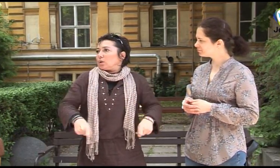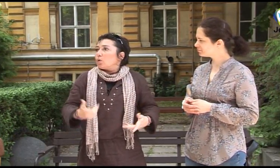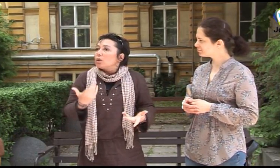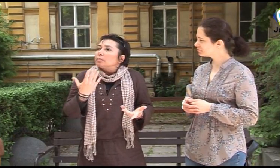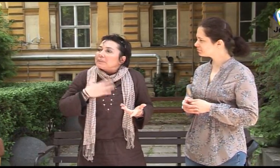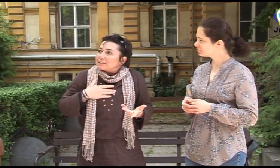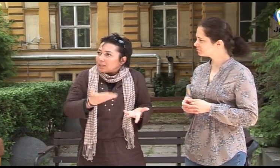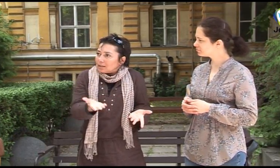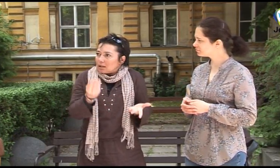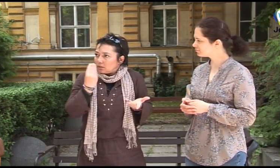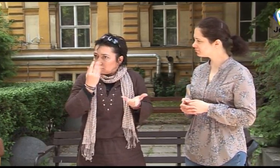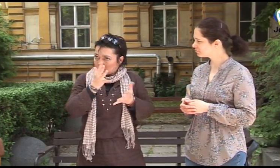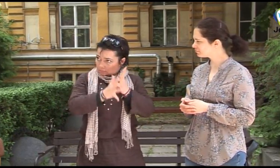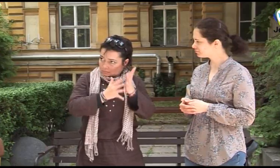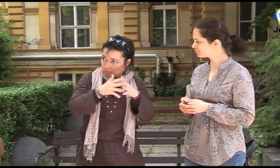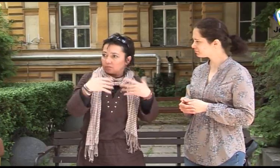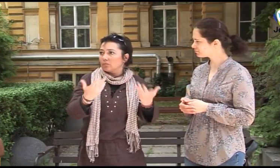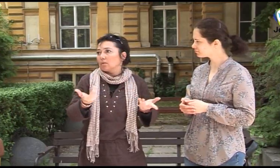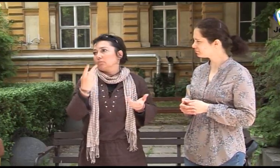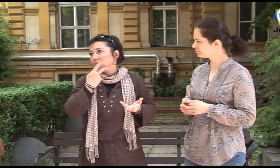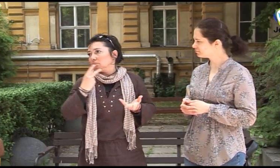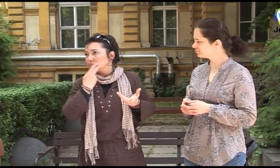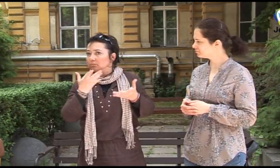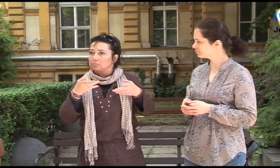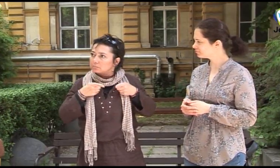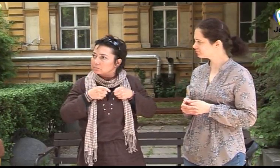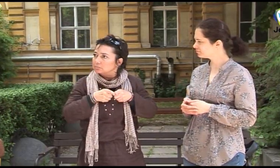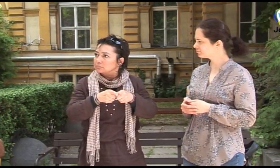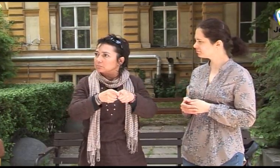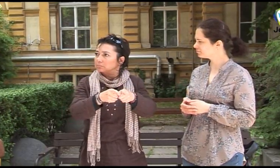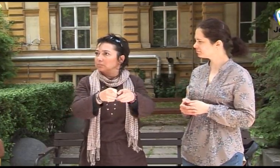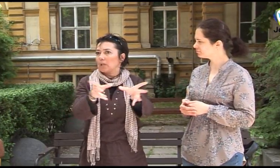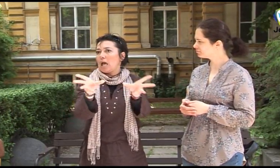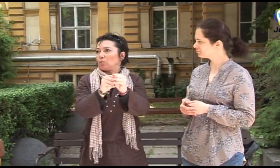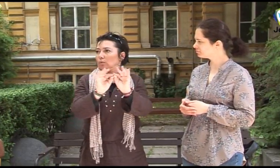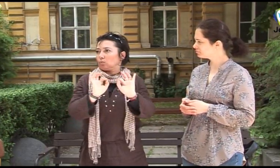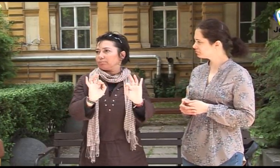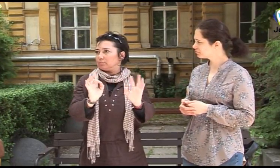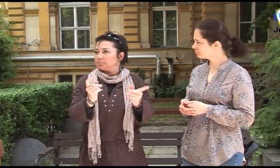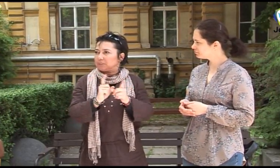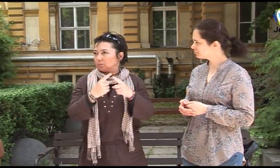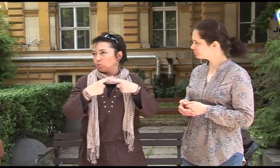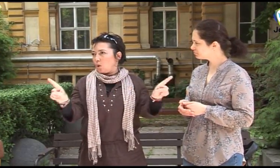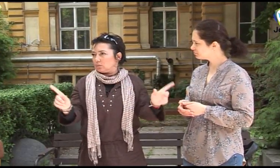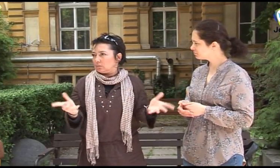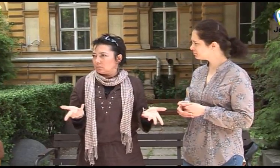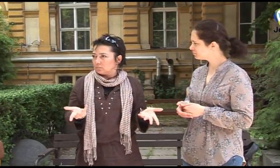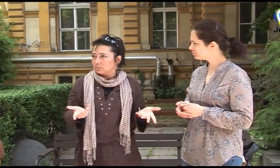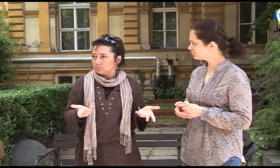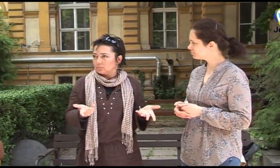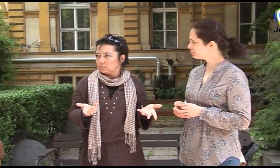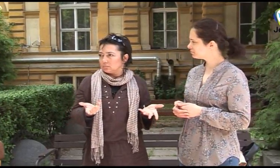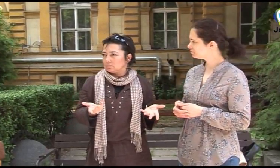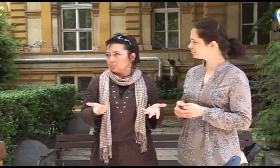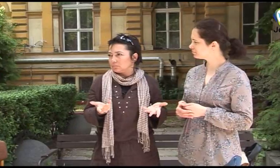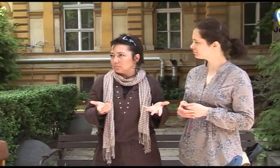és ezért volt ez a bilingvális oktatás is. Hogy együtt párhuzas mosan menjen a jelnyelv és a hangzó nyelv.